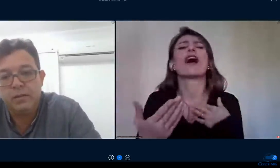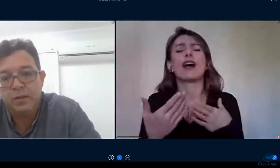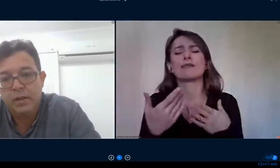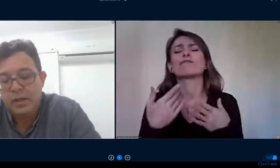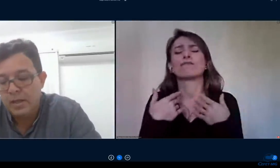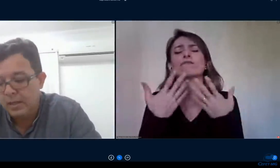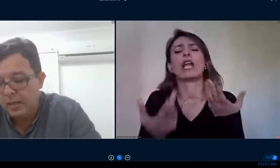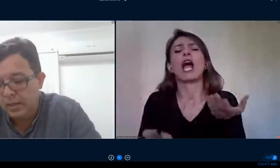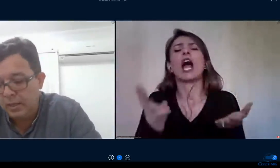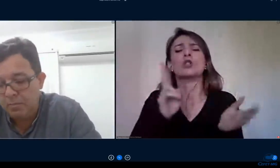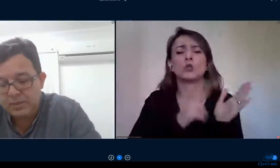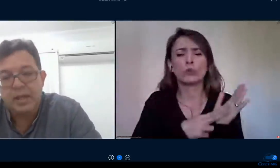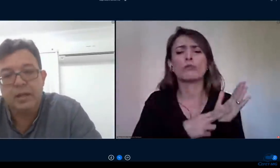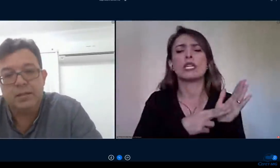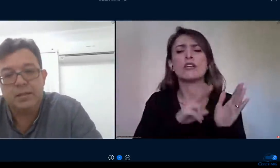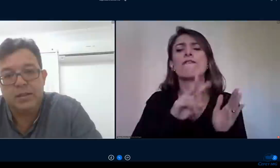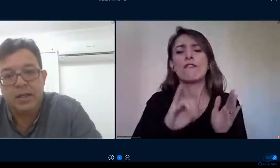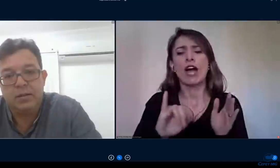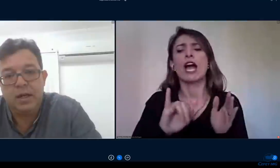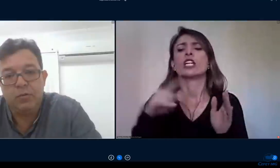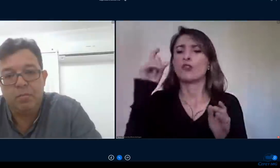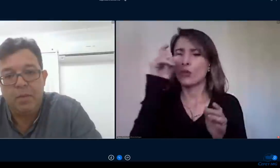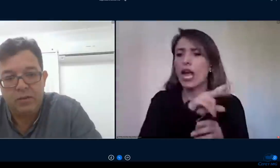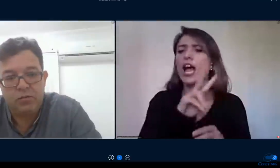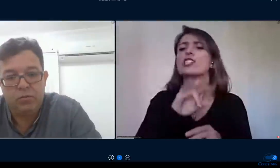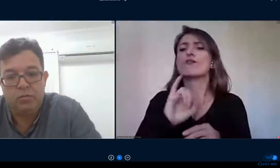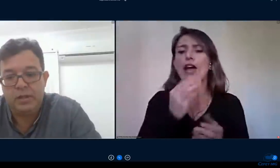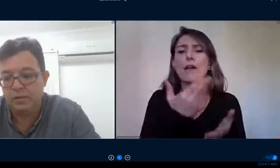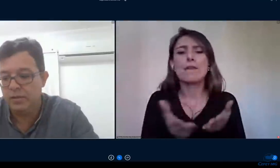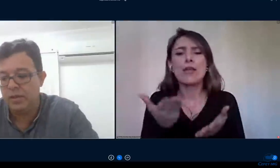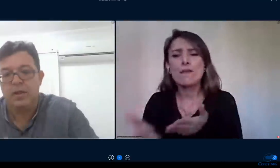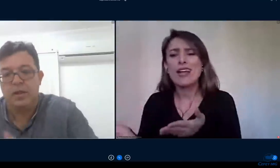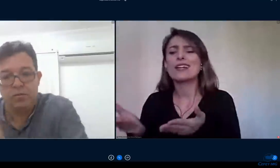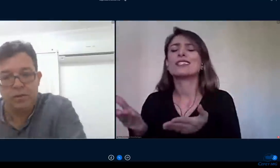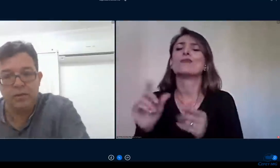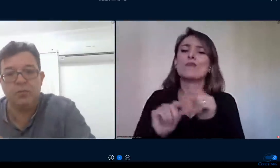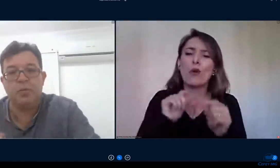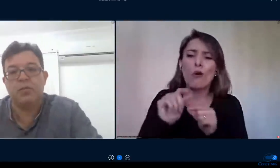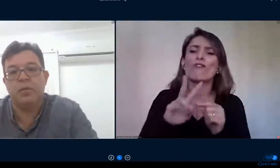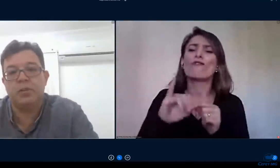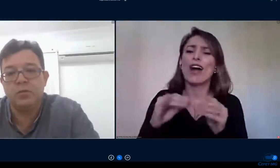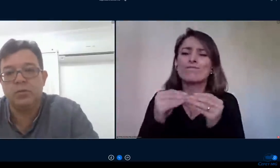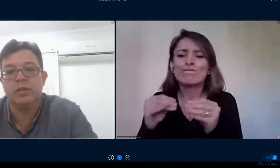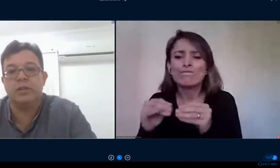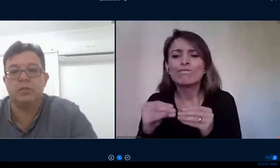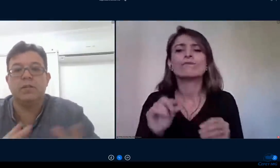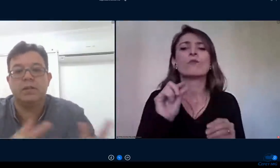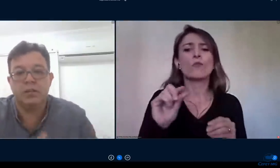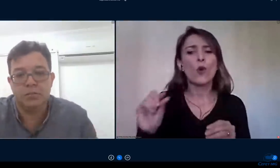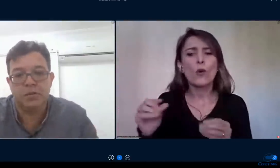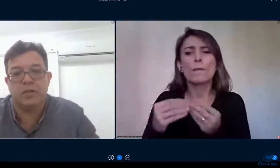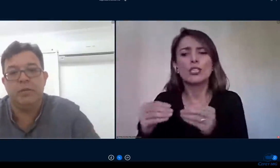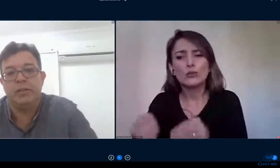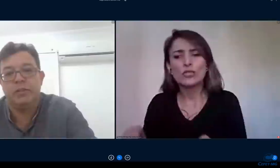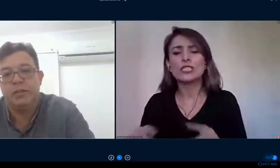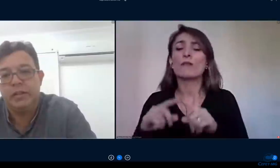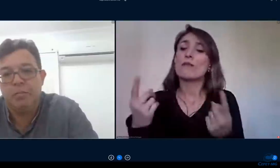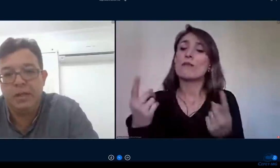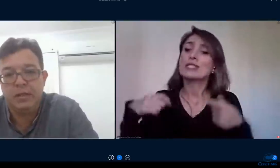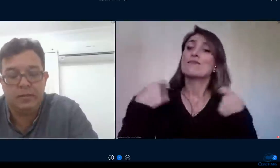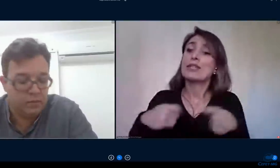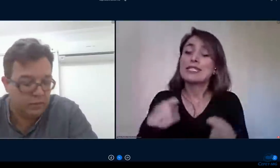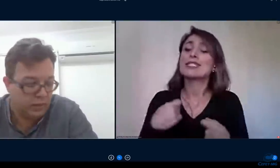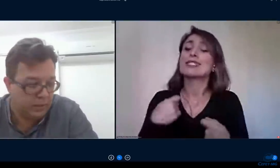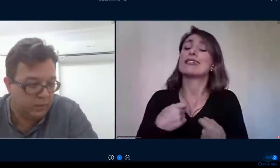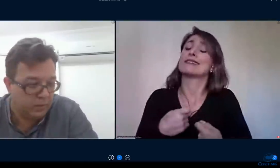perdas mas que era necessário darmos o passo né conversando especificamente com estudantes conversando especificamente